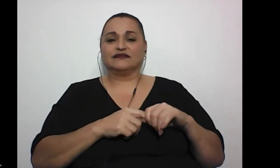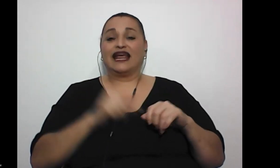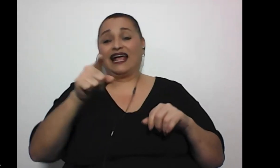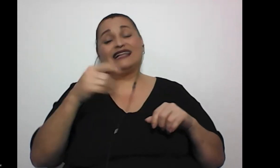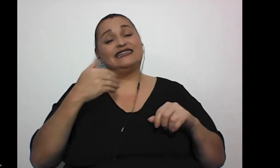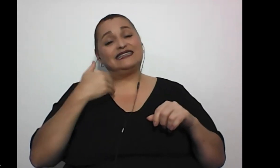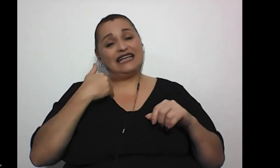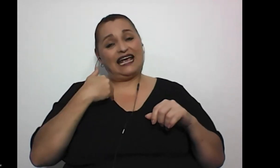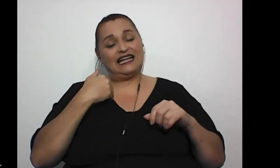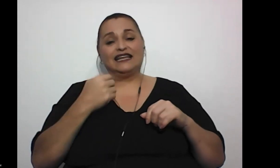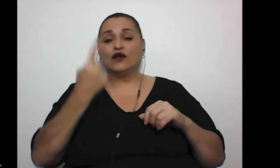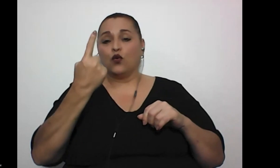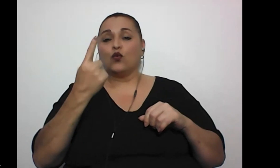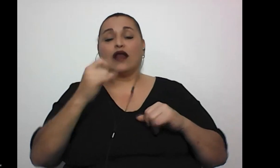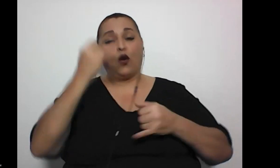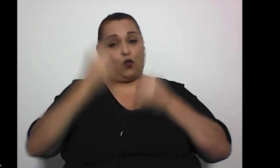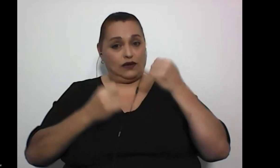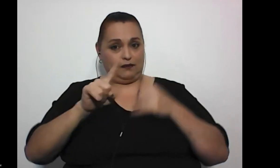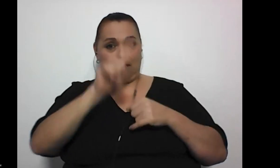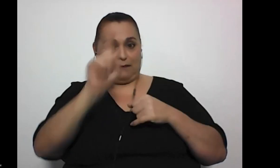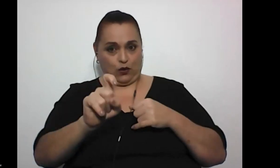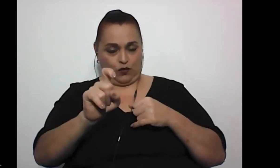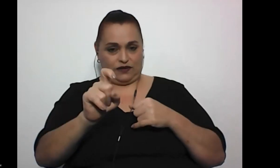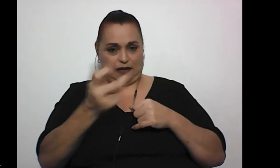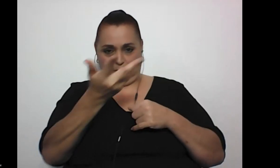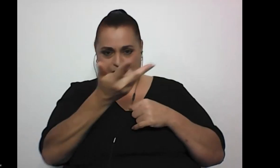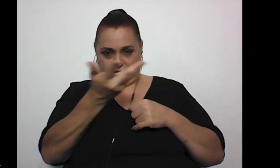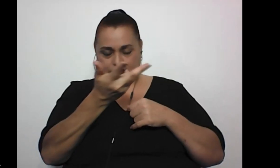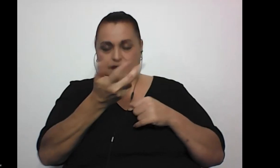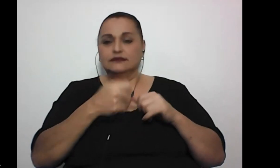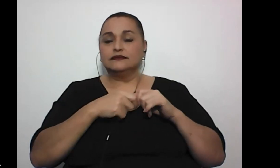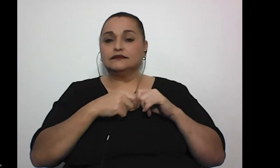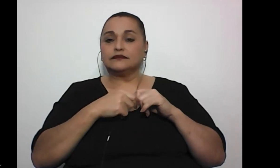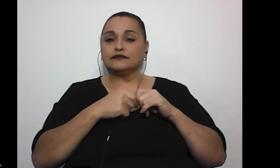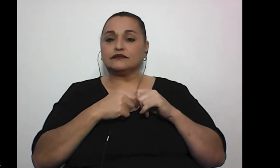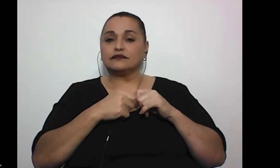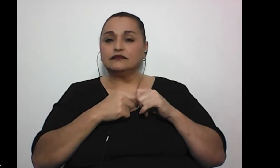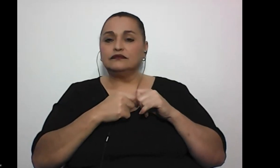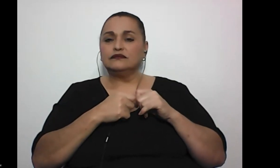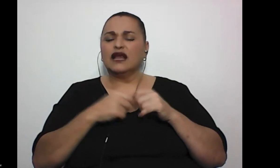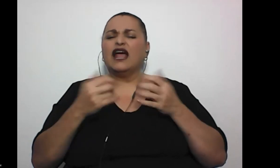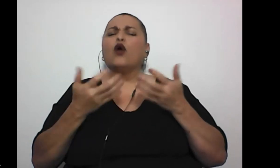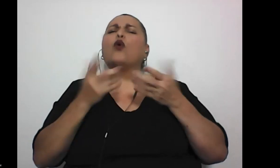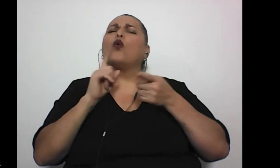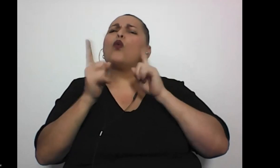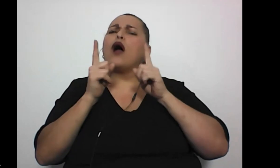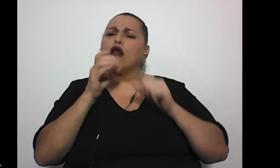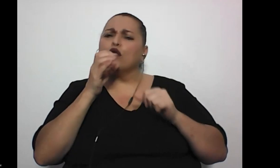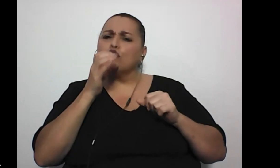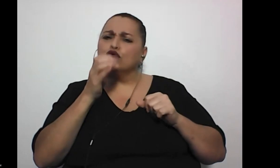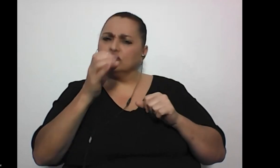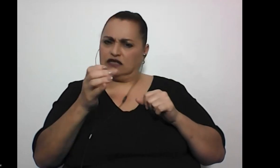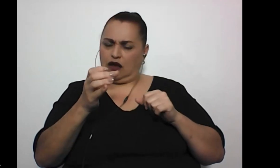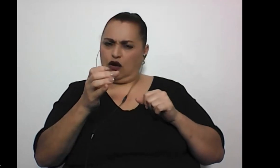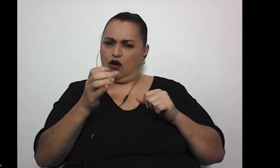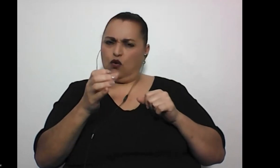una última pregunta para ustedes y es, ¿qué consejo o qué